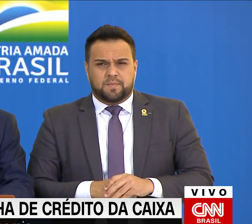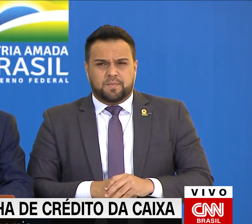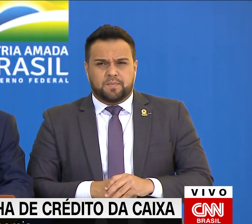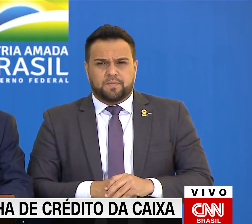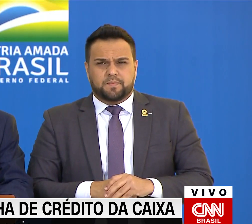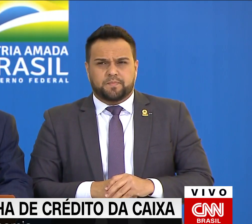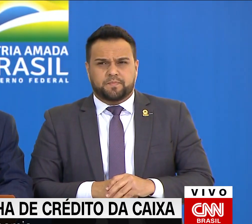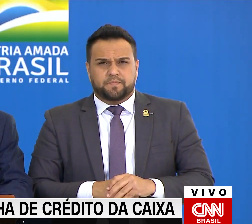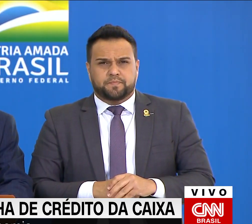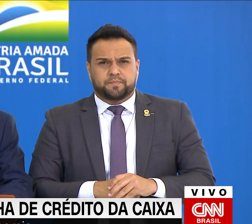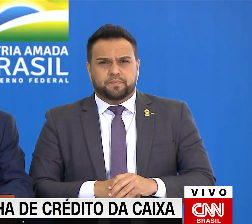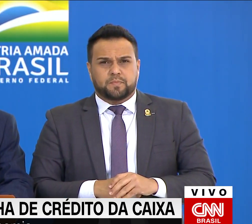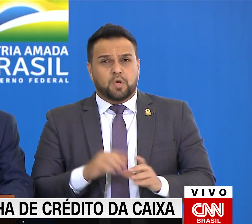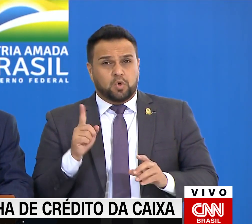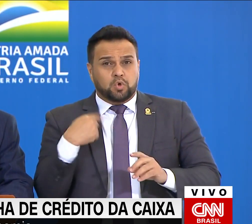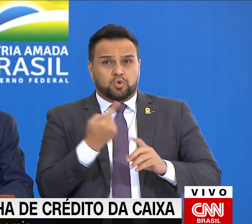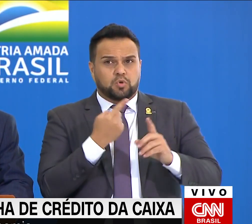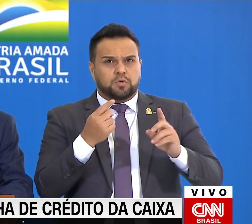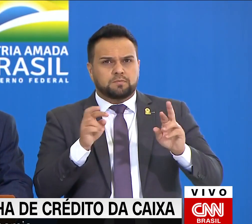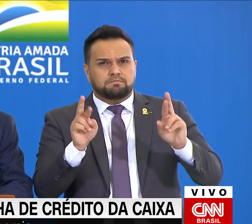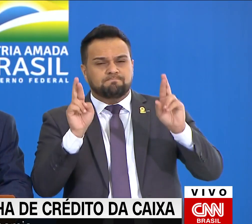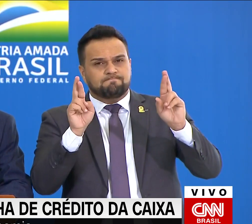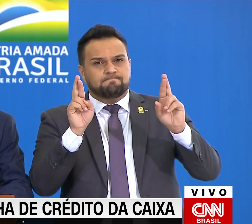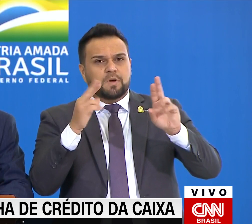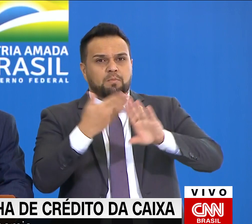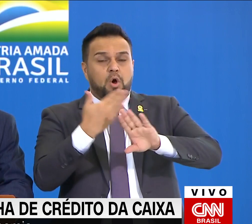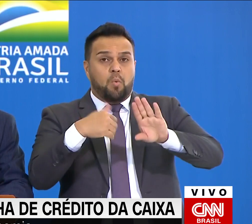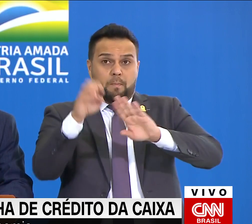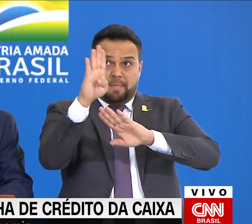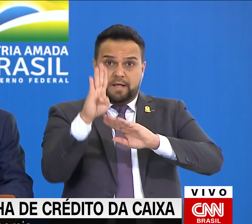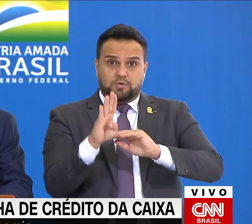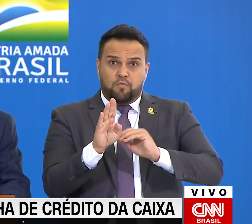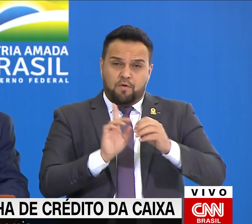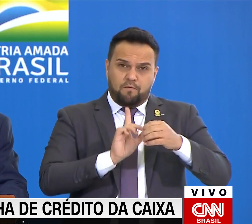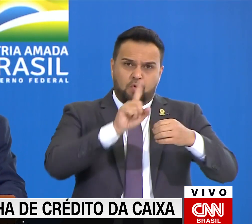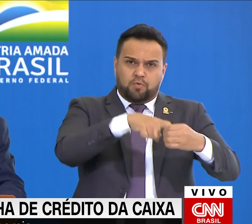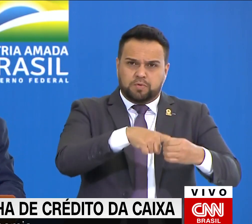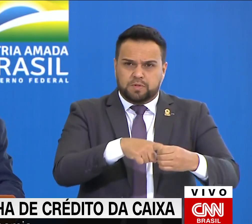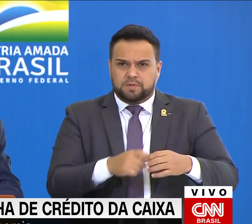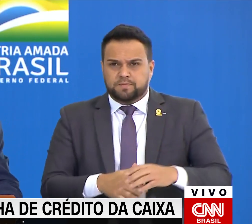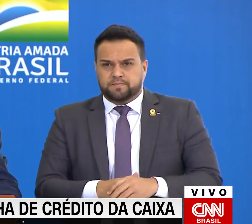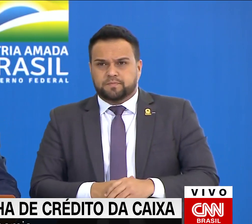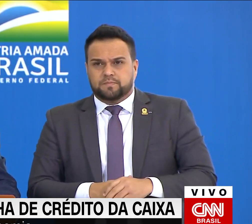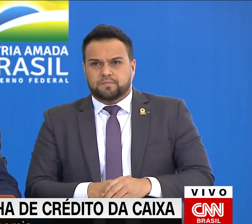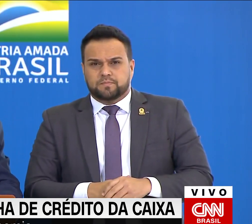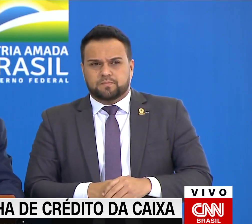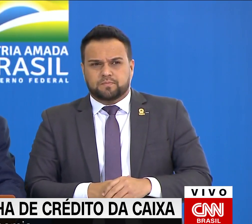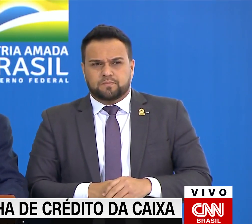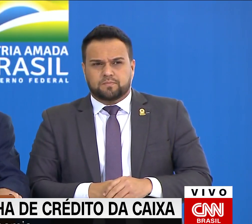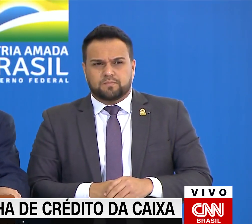expectativa de que o Brasil voltaria em V. A volta em V já foi feita.